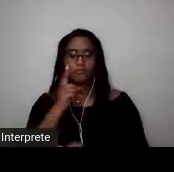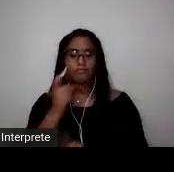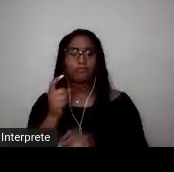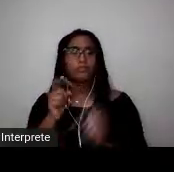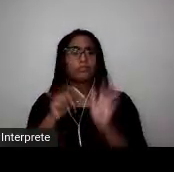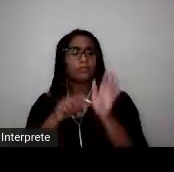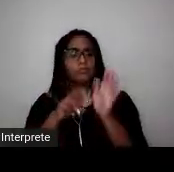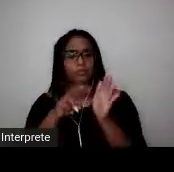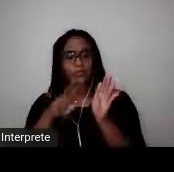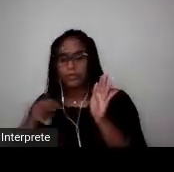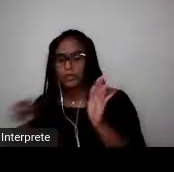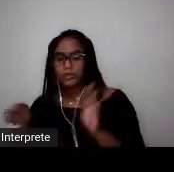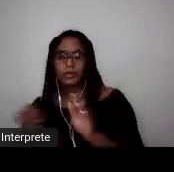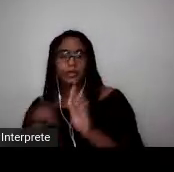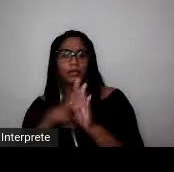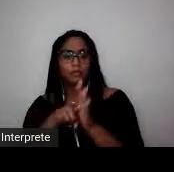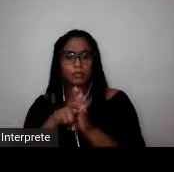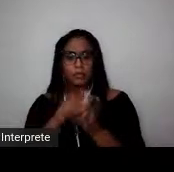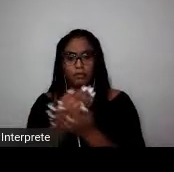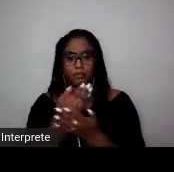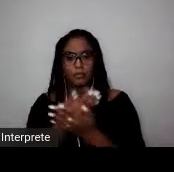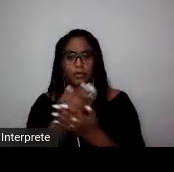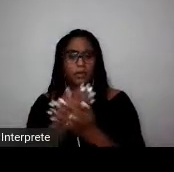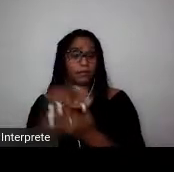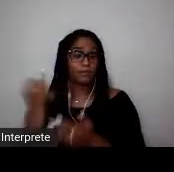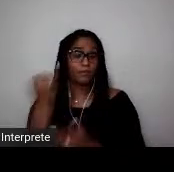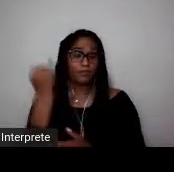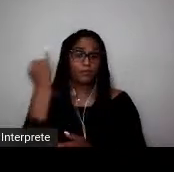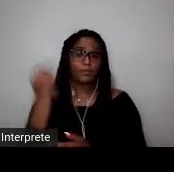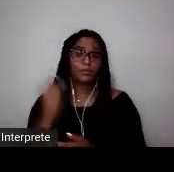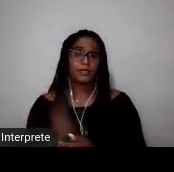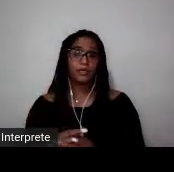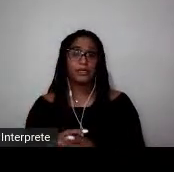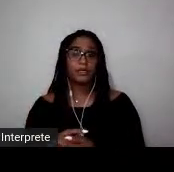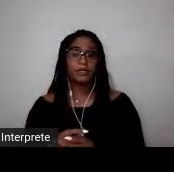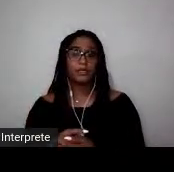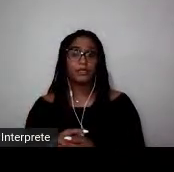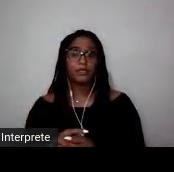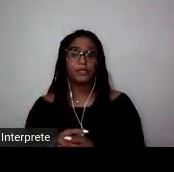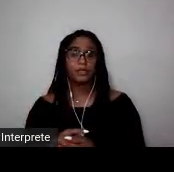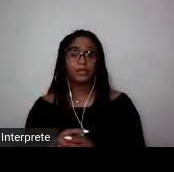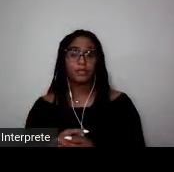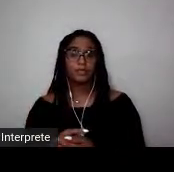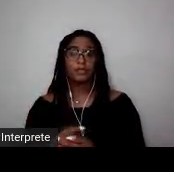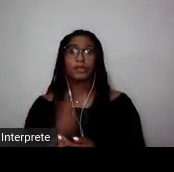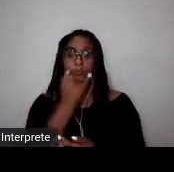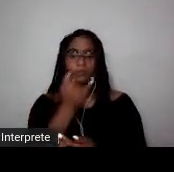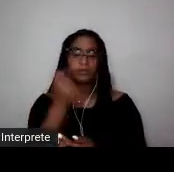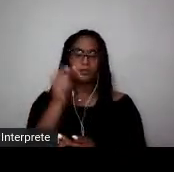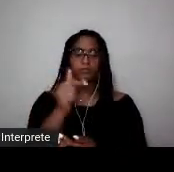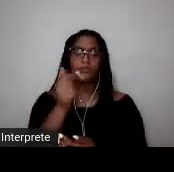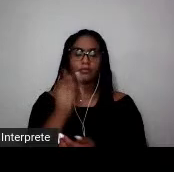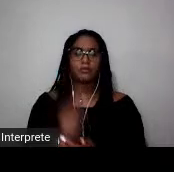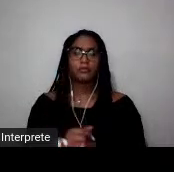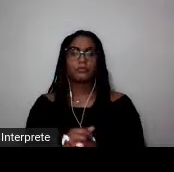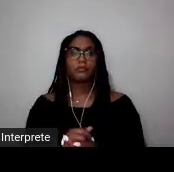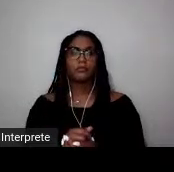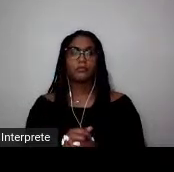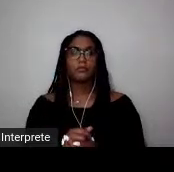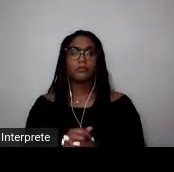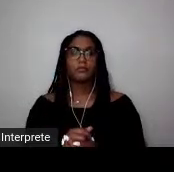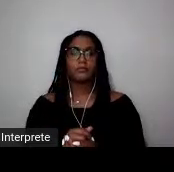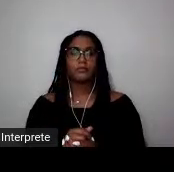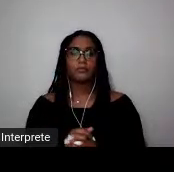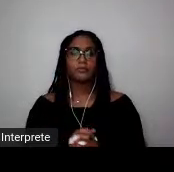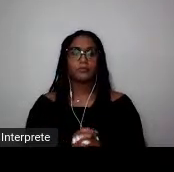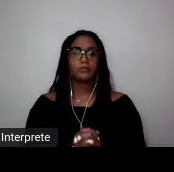história do futebol de mulheres a partir, perdão, de uma crítica e reescrever o futebol de mulheres a partir